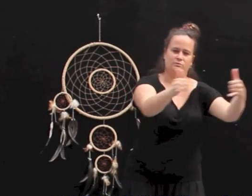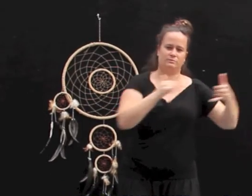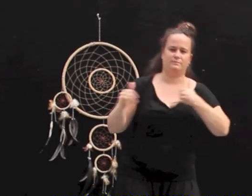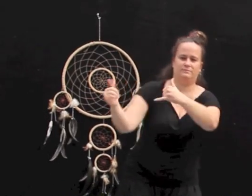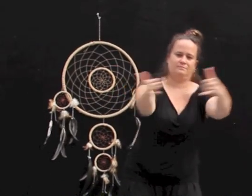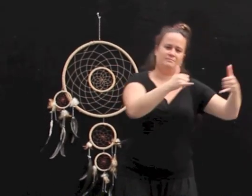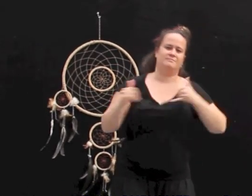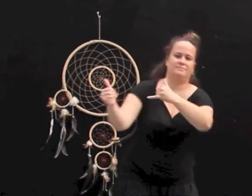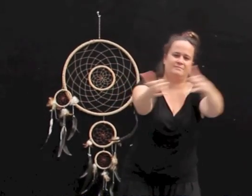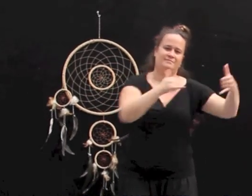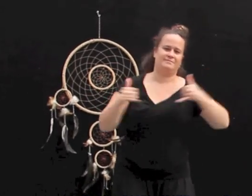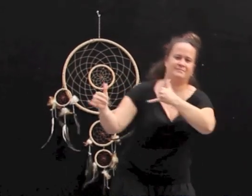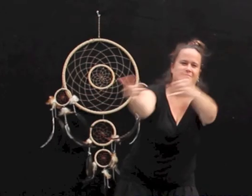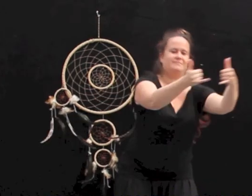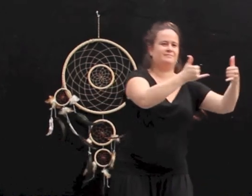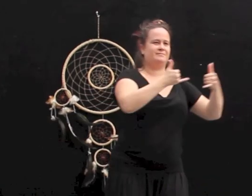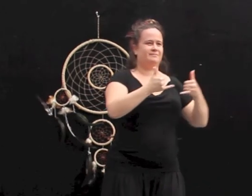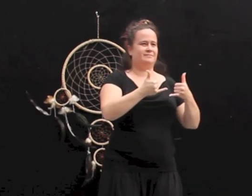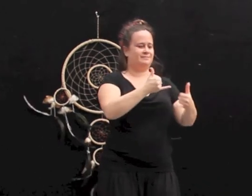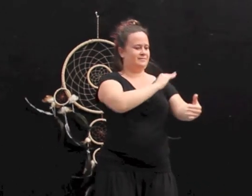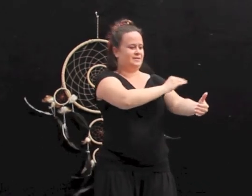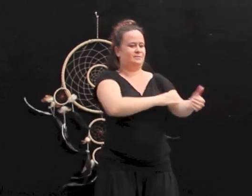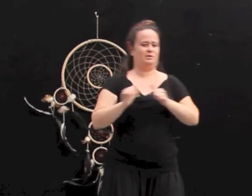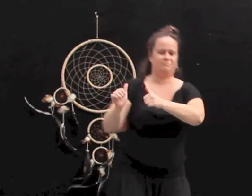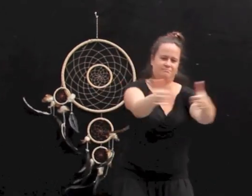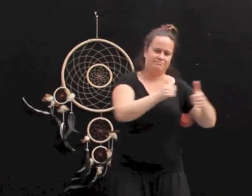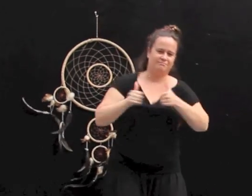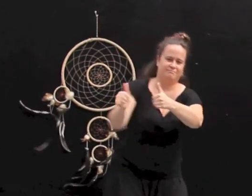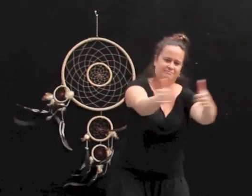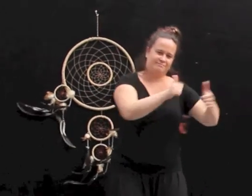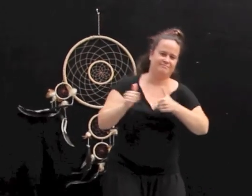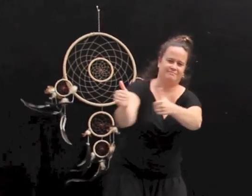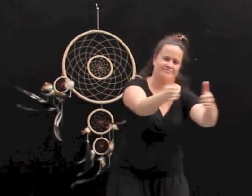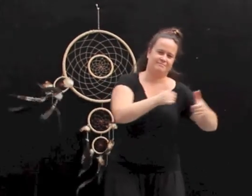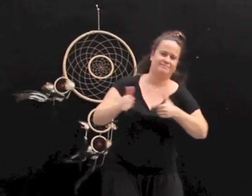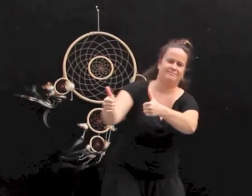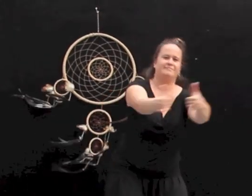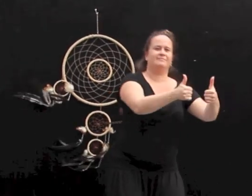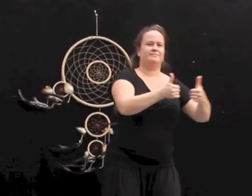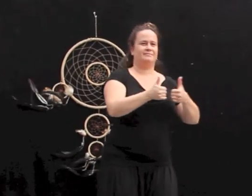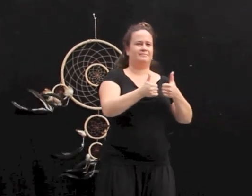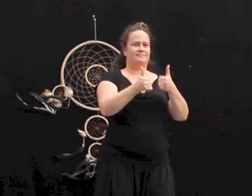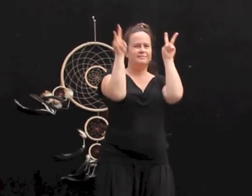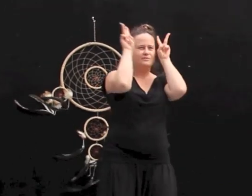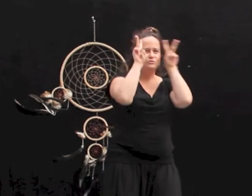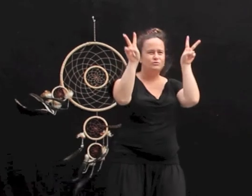Aime !加油加油加油